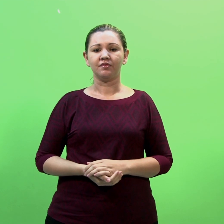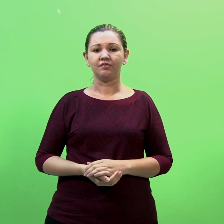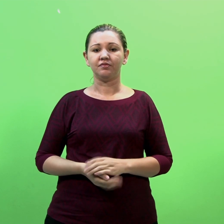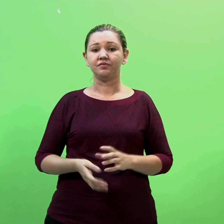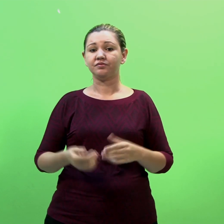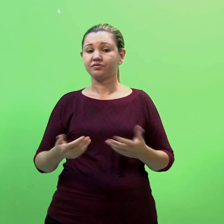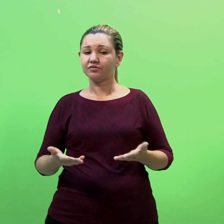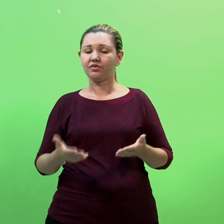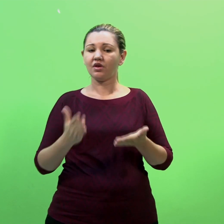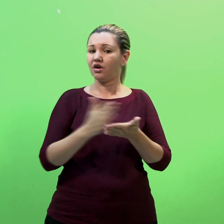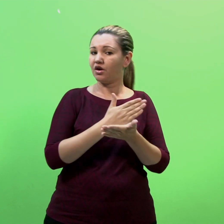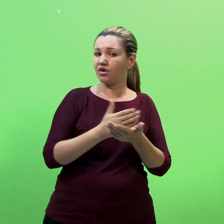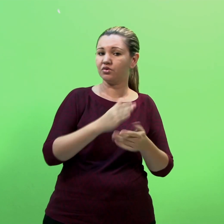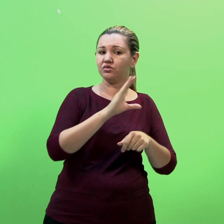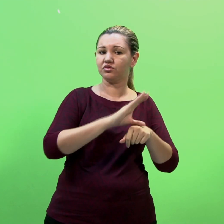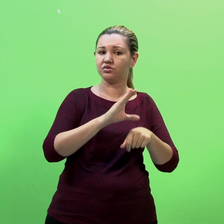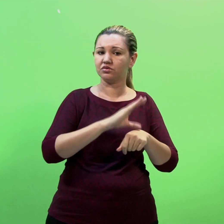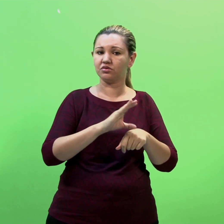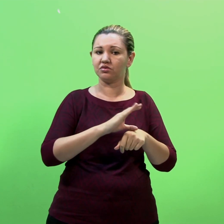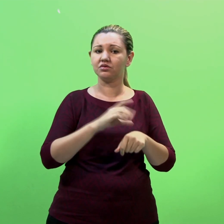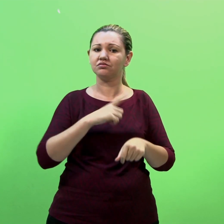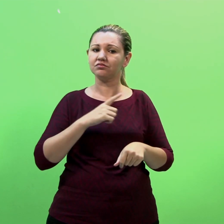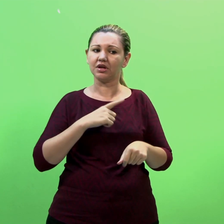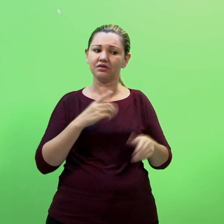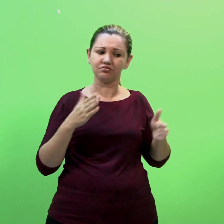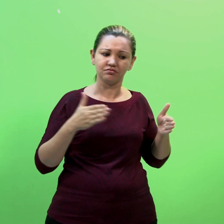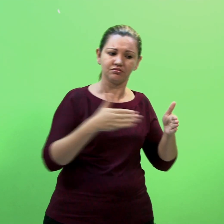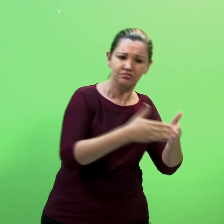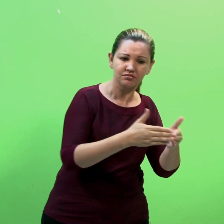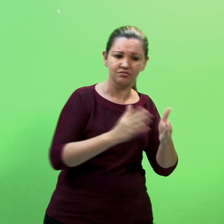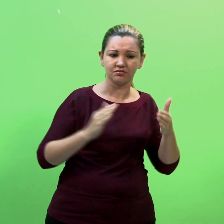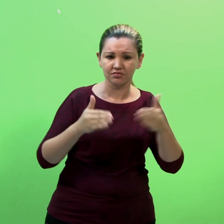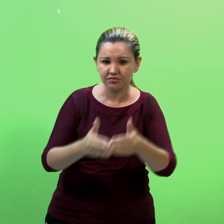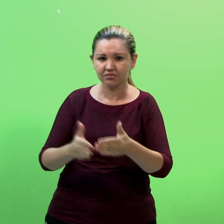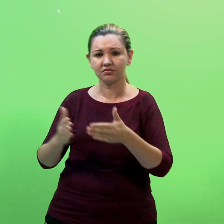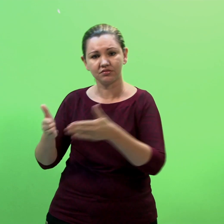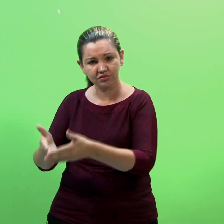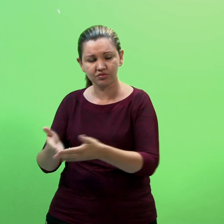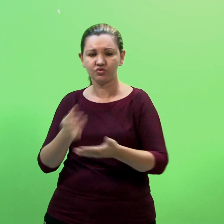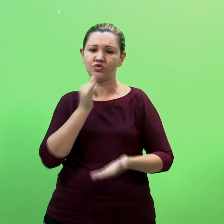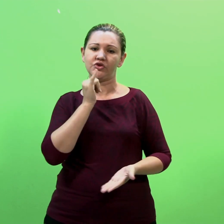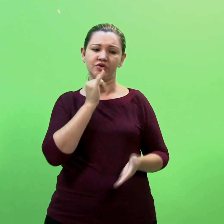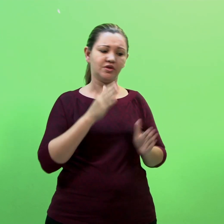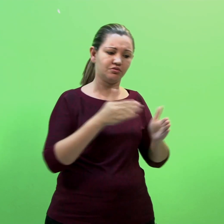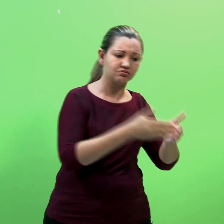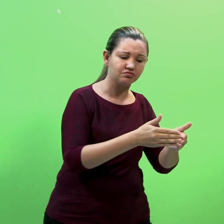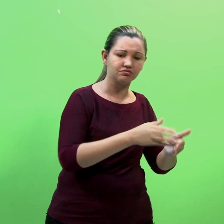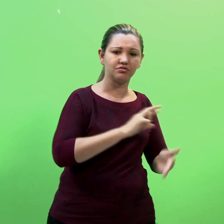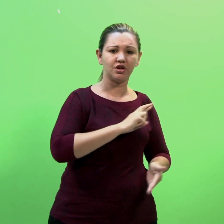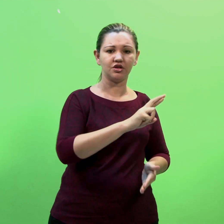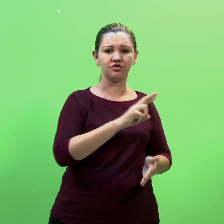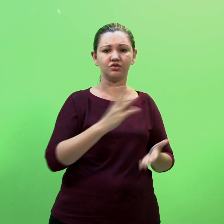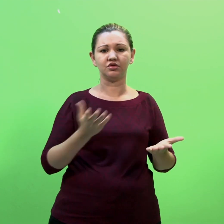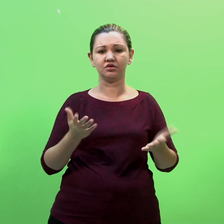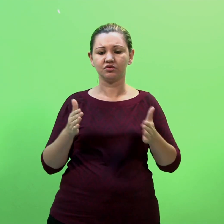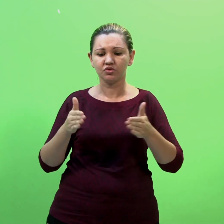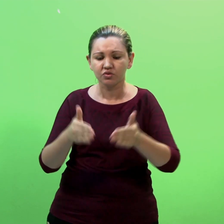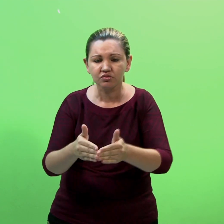Enquanto determinados cursos voltam-se para tipos específicos de interpretação, tais como a interpretação religiosa